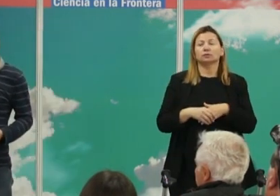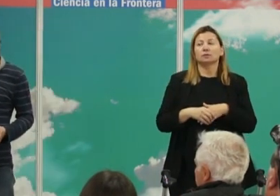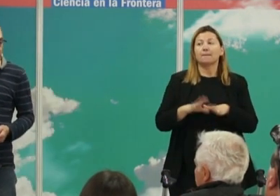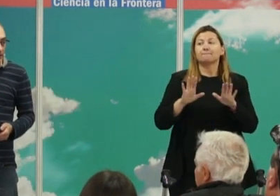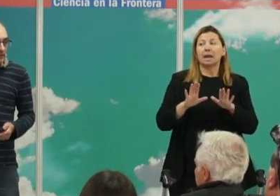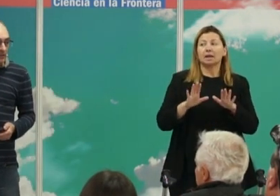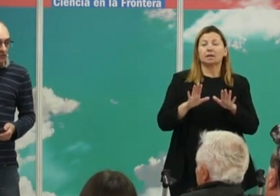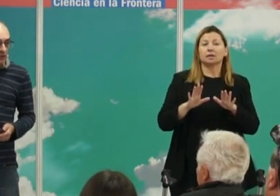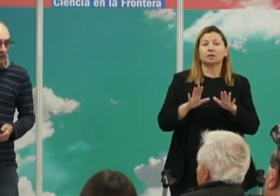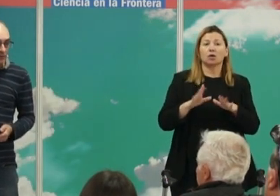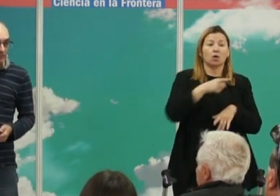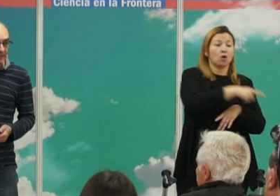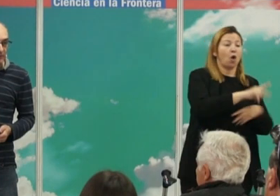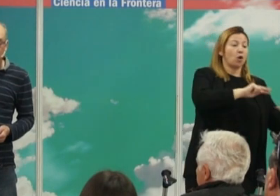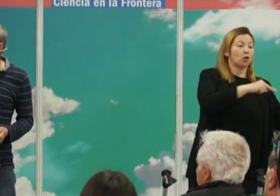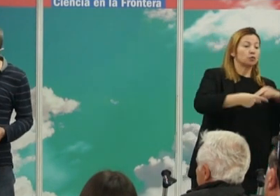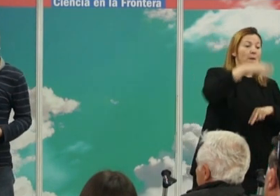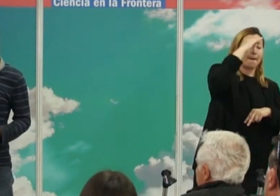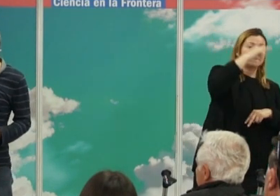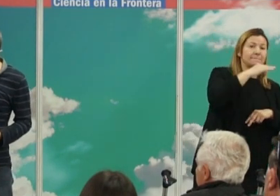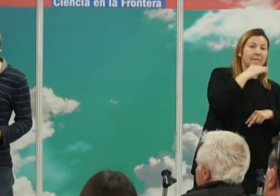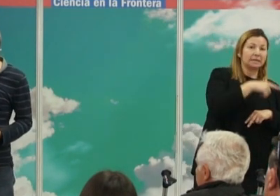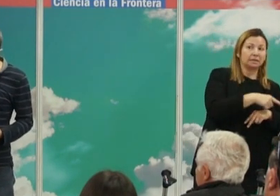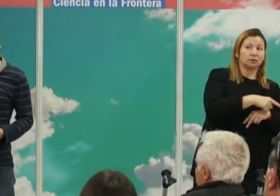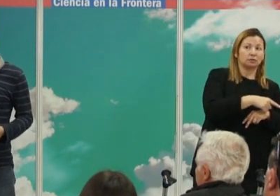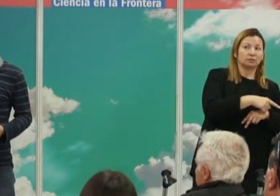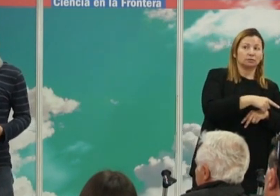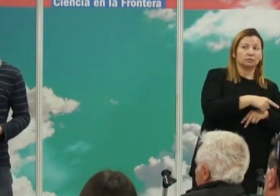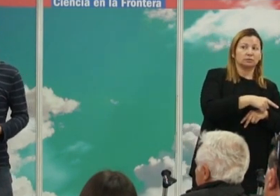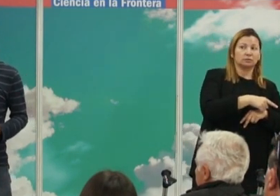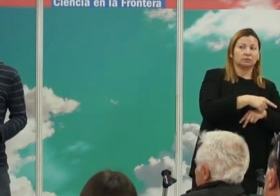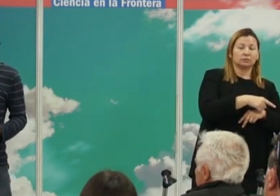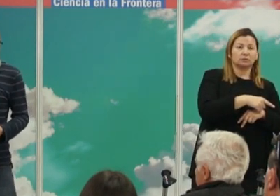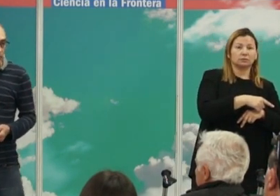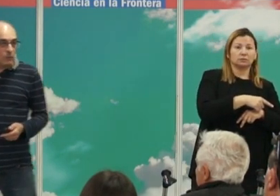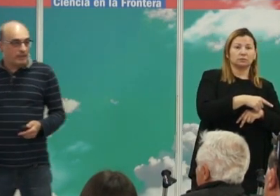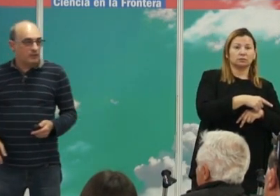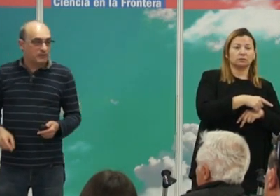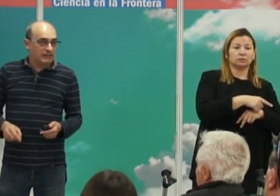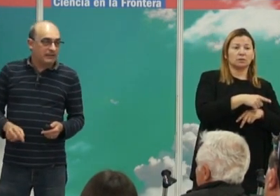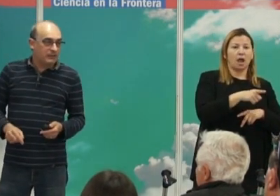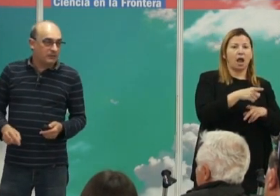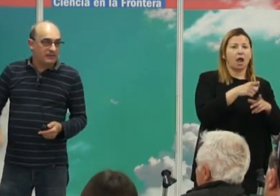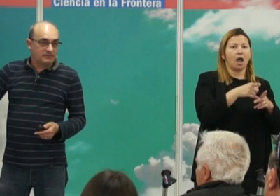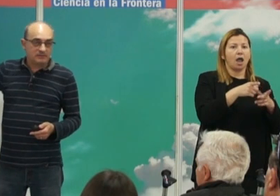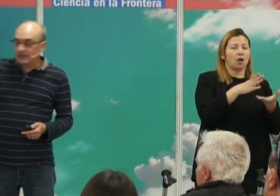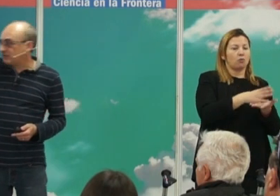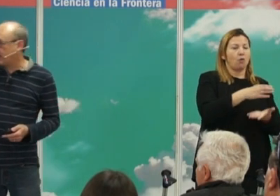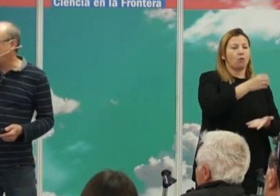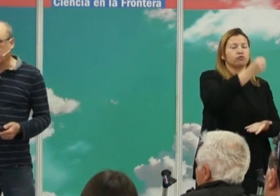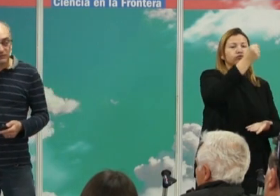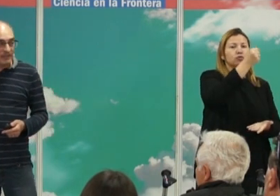cambio los cromosomas paternos experimentan un un cuello de botella enorme